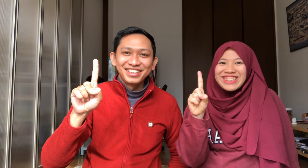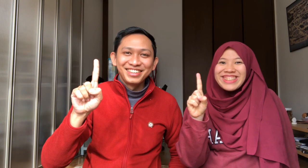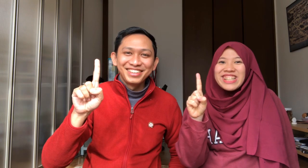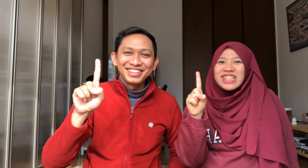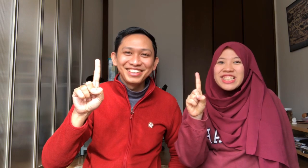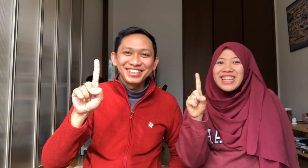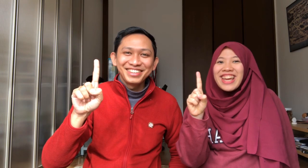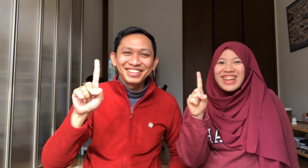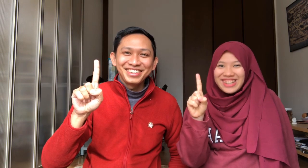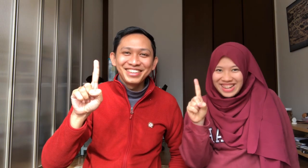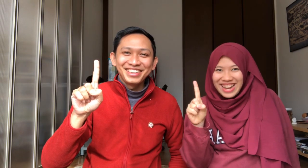Hijrah